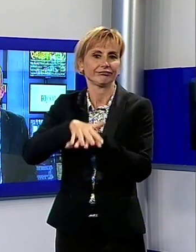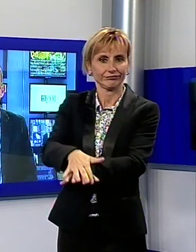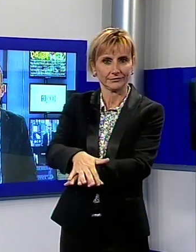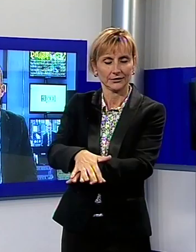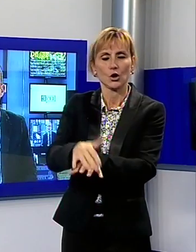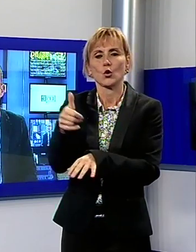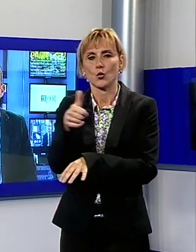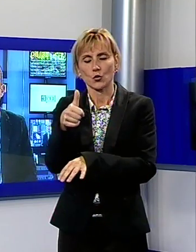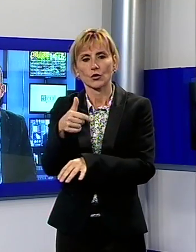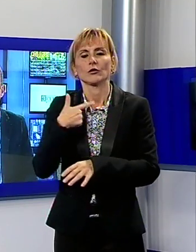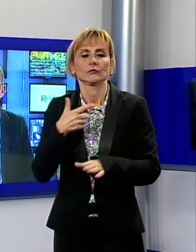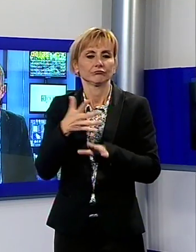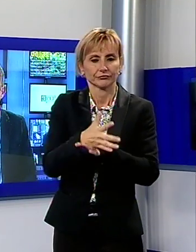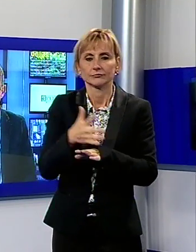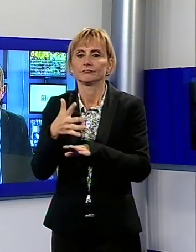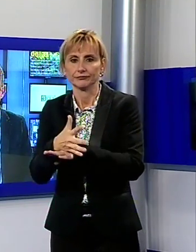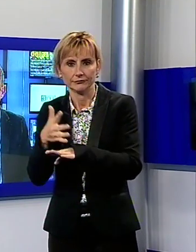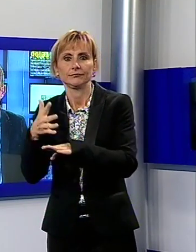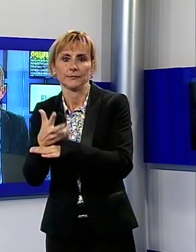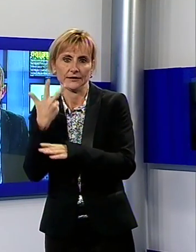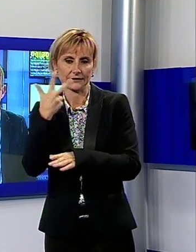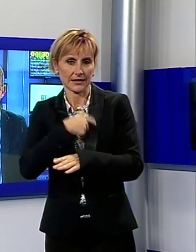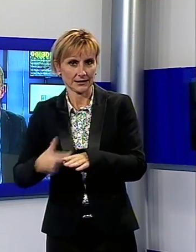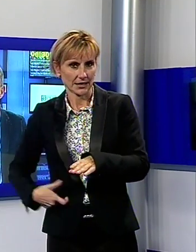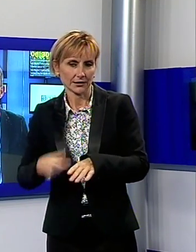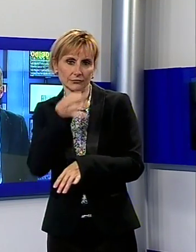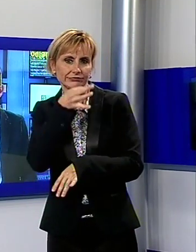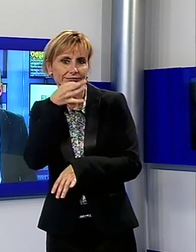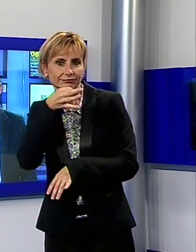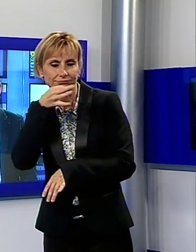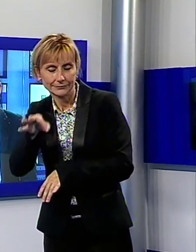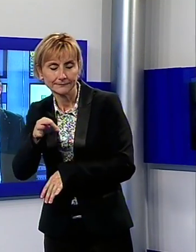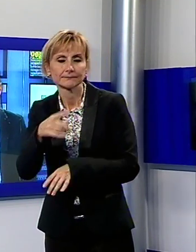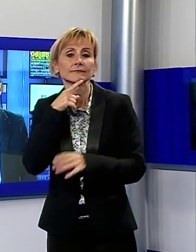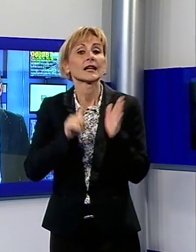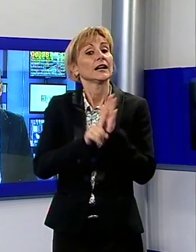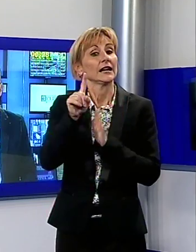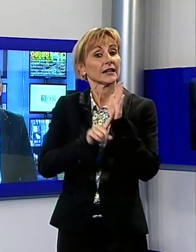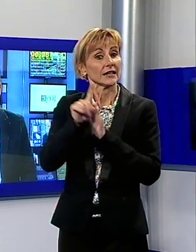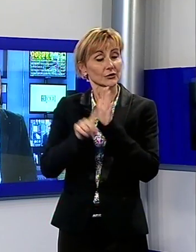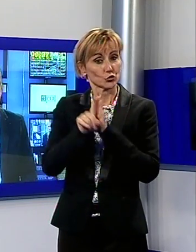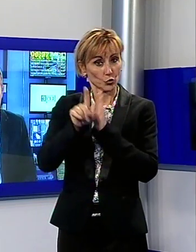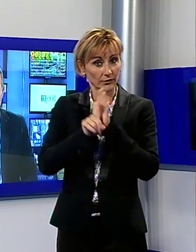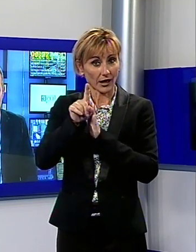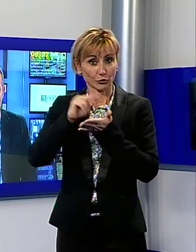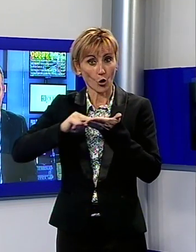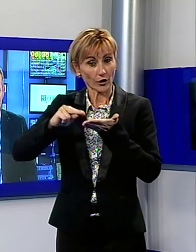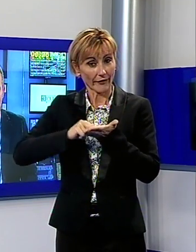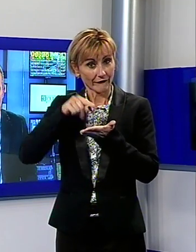intervenuti i sindaci dei tre comuni coinvolti dicendo che il risultato del referendum è stato a favore del